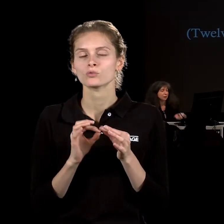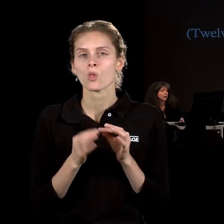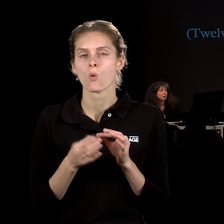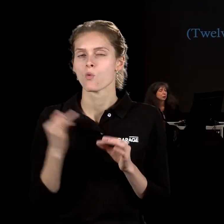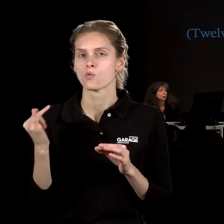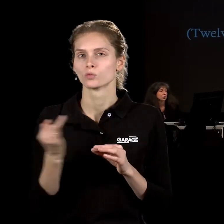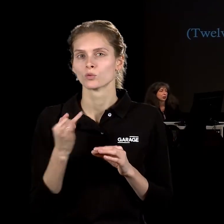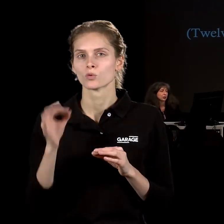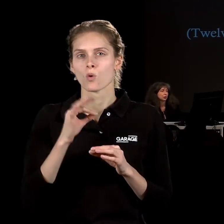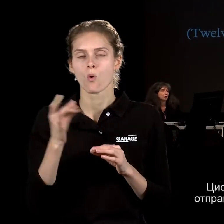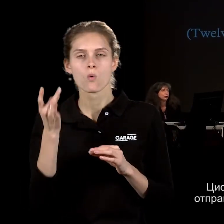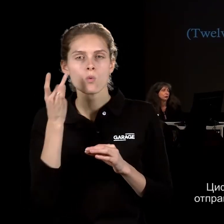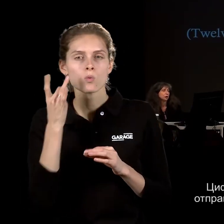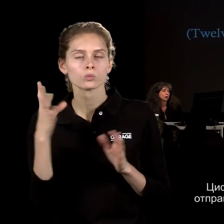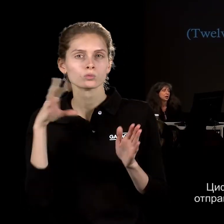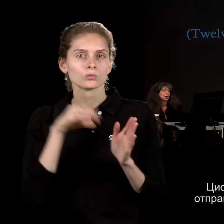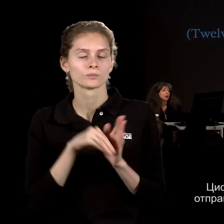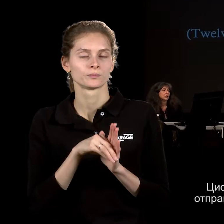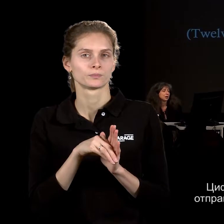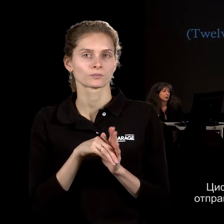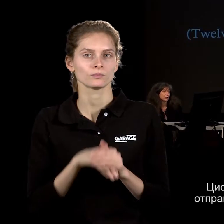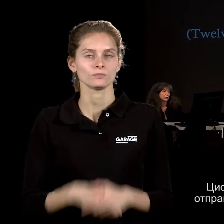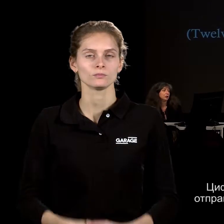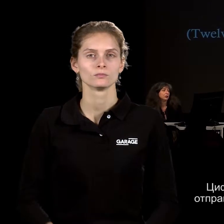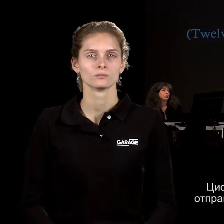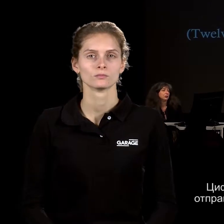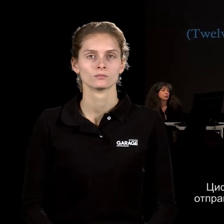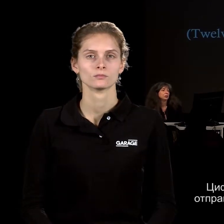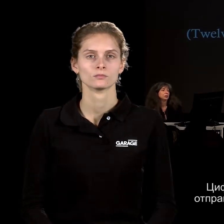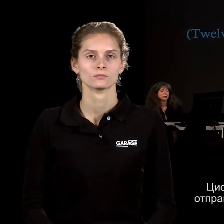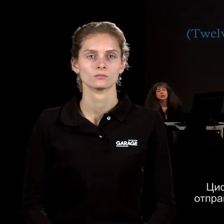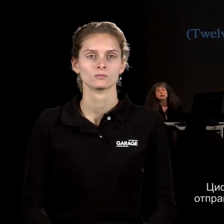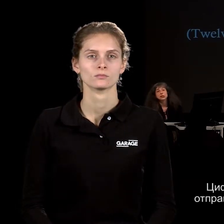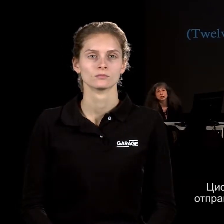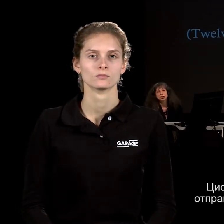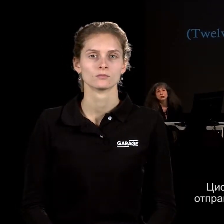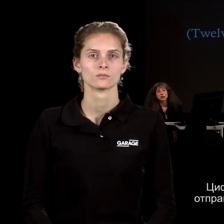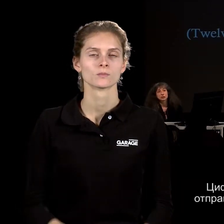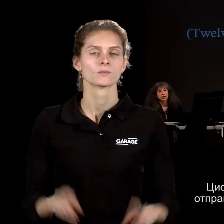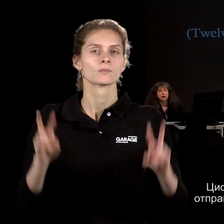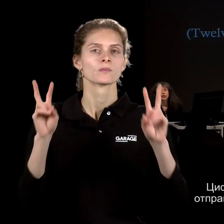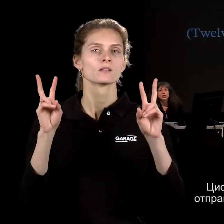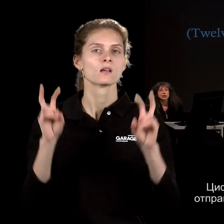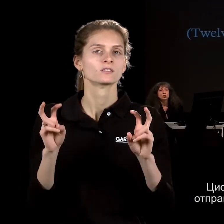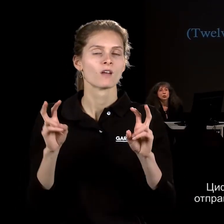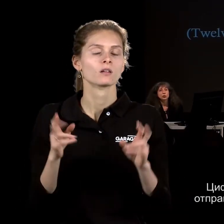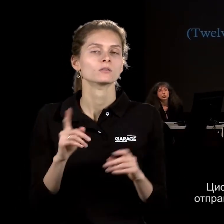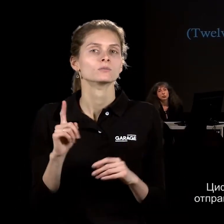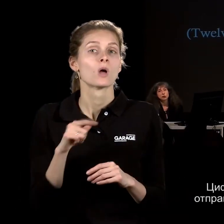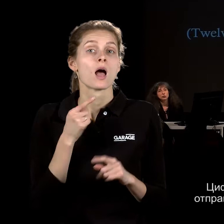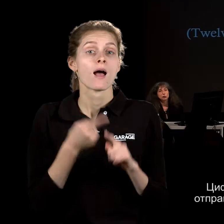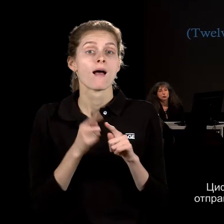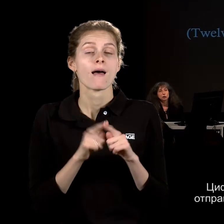про некий культурный контекст. Что такое вот это название, цифра в названии? Это